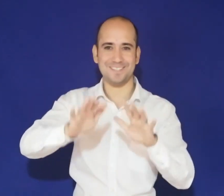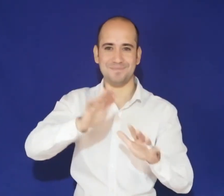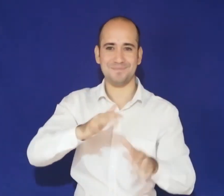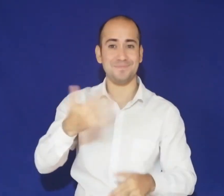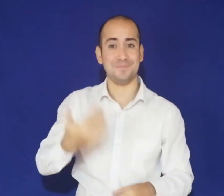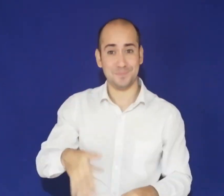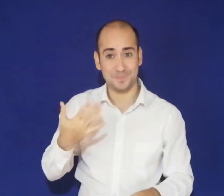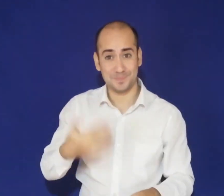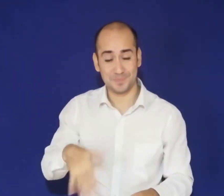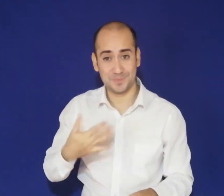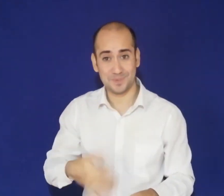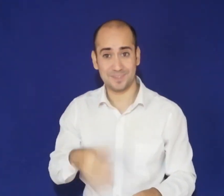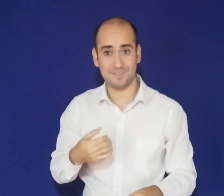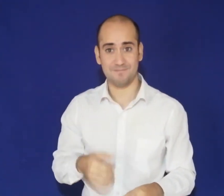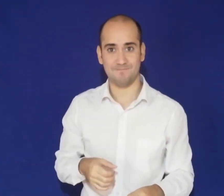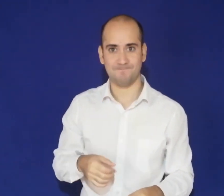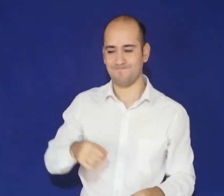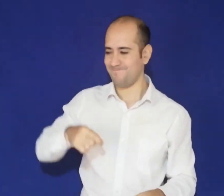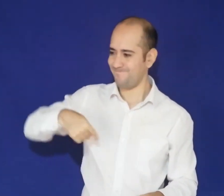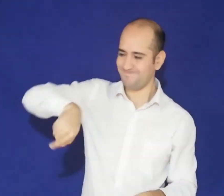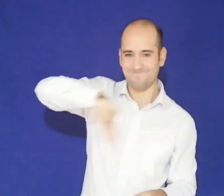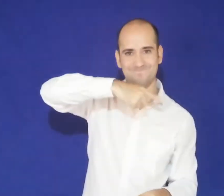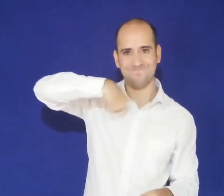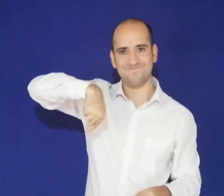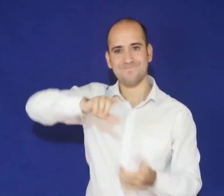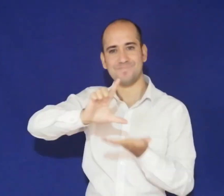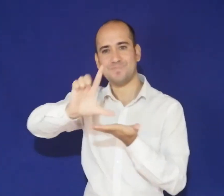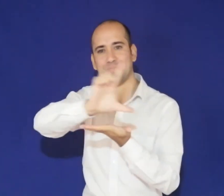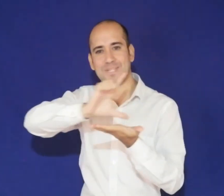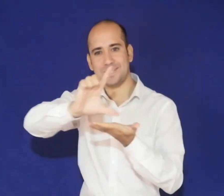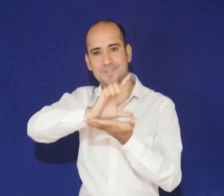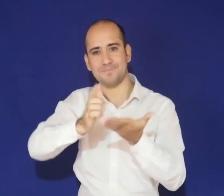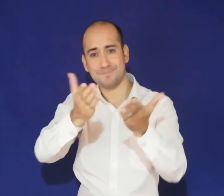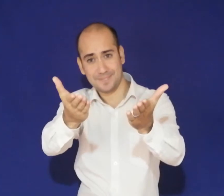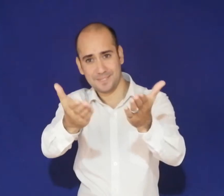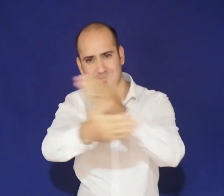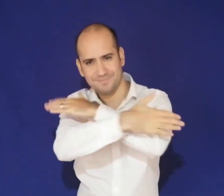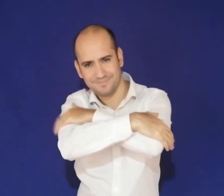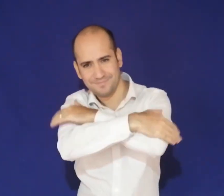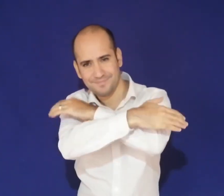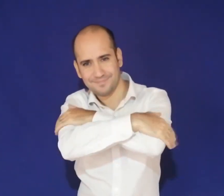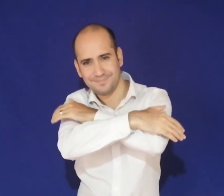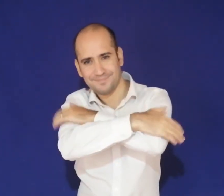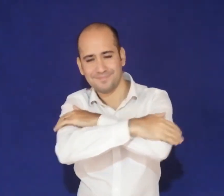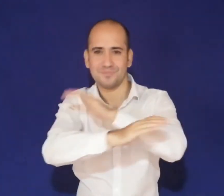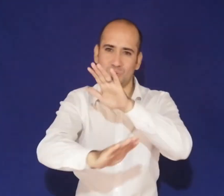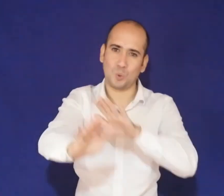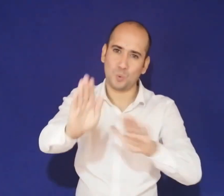títulos,